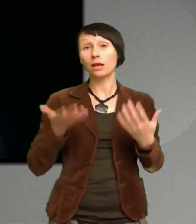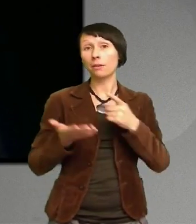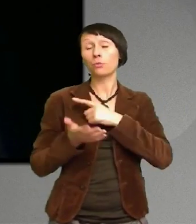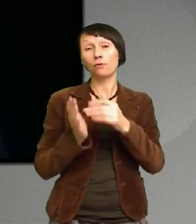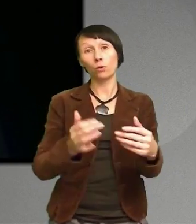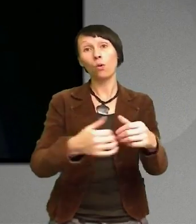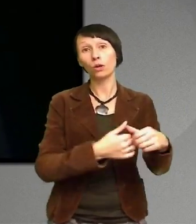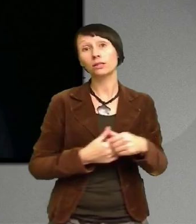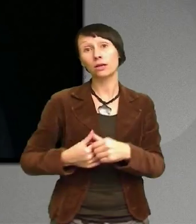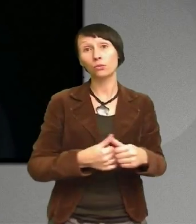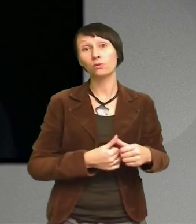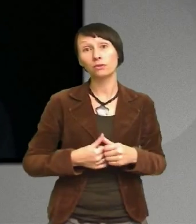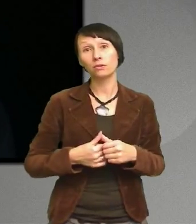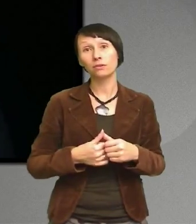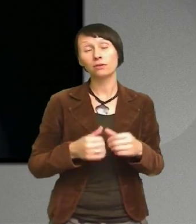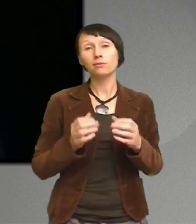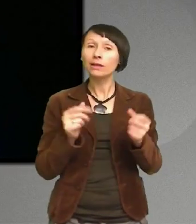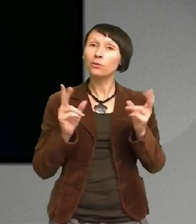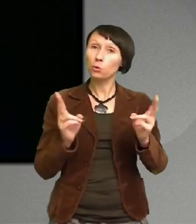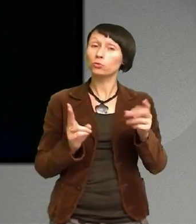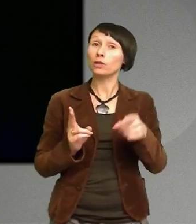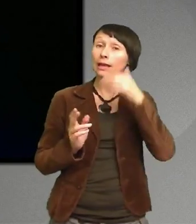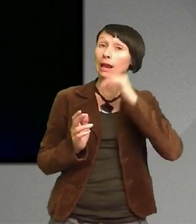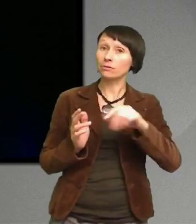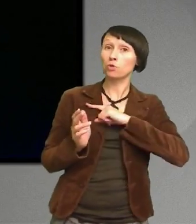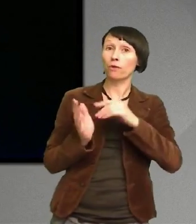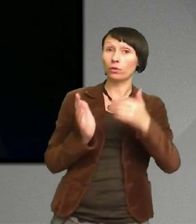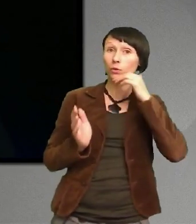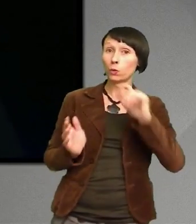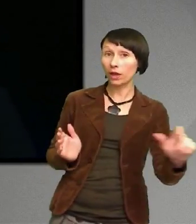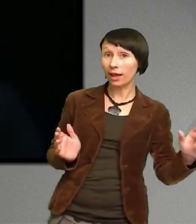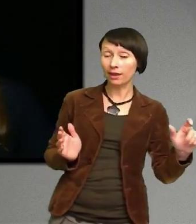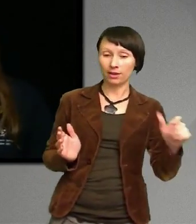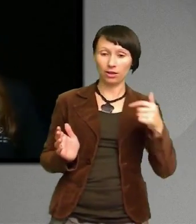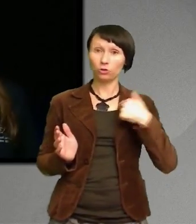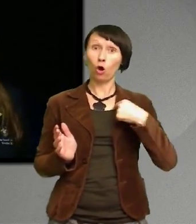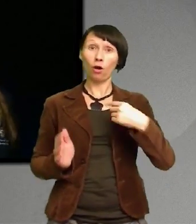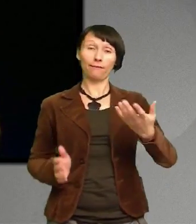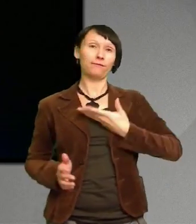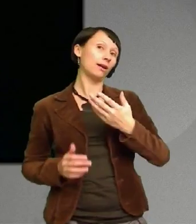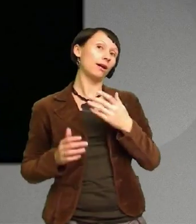Men det krävs även väldigt mycket av oss unga Jag fick chansen Jag hade den stöd jag behövde